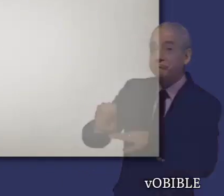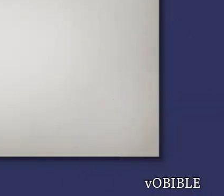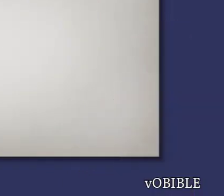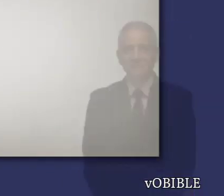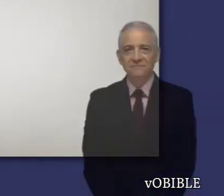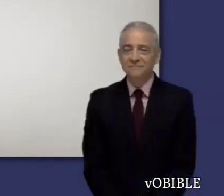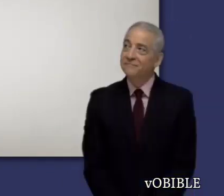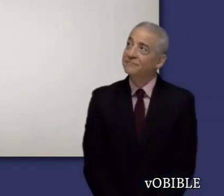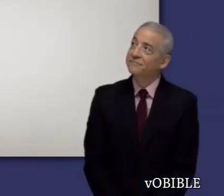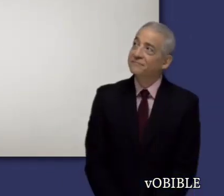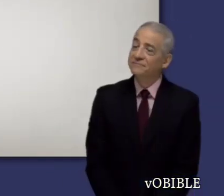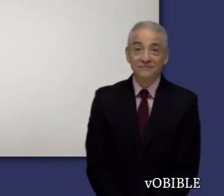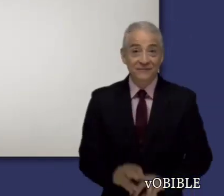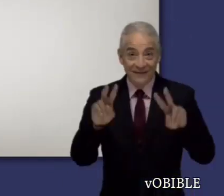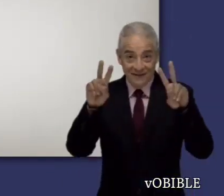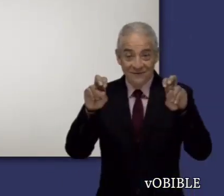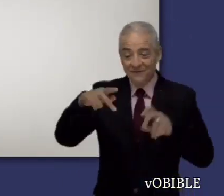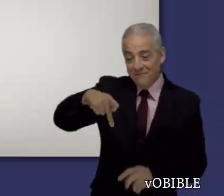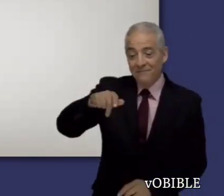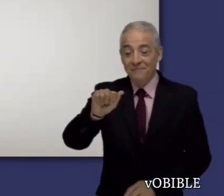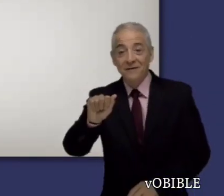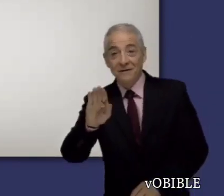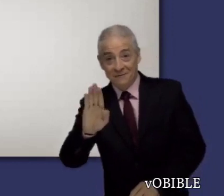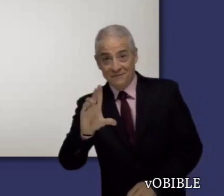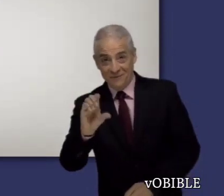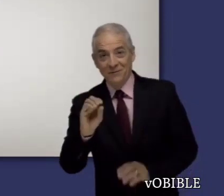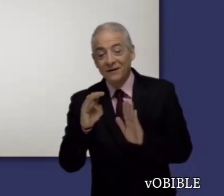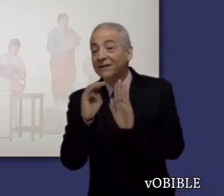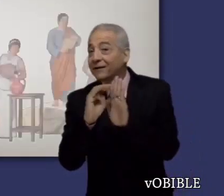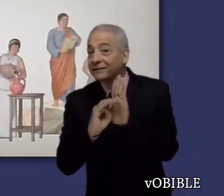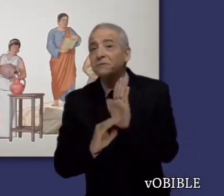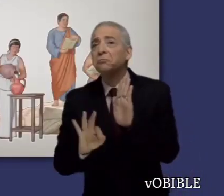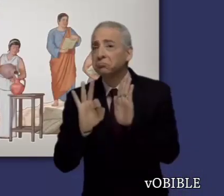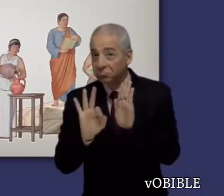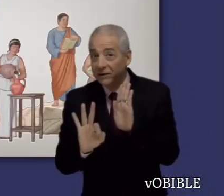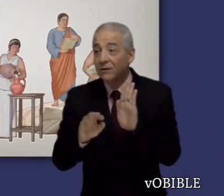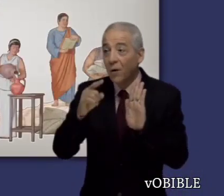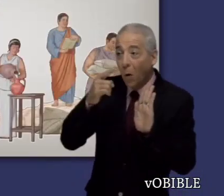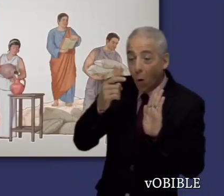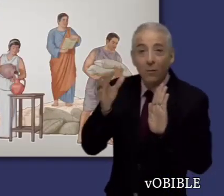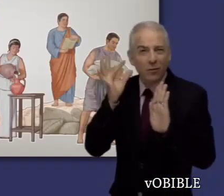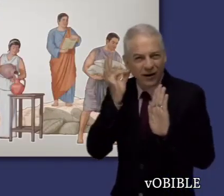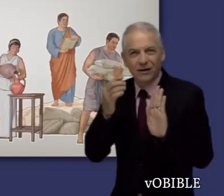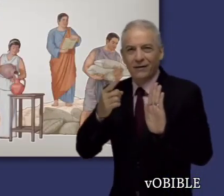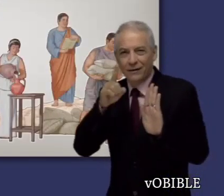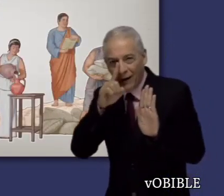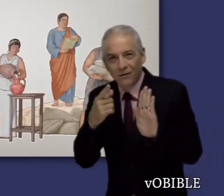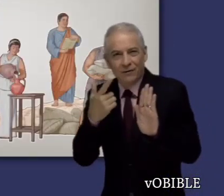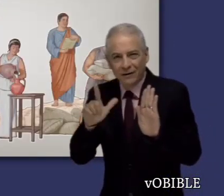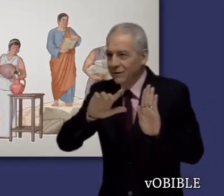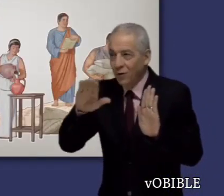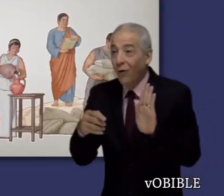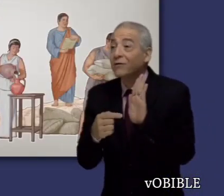En el capítulo 2, Pablo menciona muchas de las buenas cualidades que deben mostrar los cristianos, tanto hombres como mujeres,